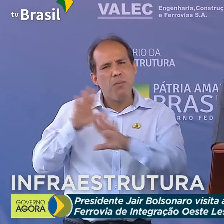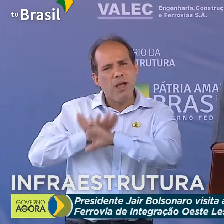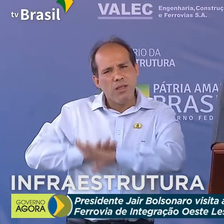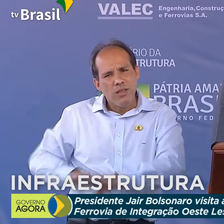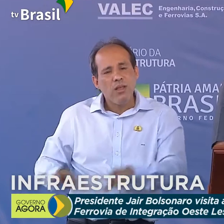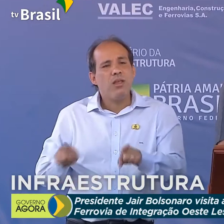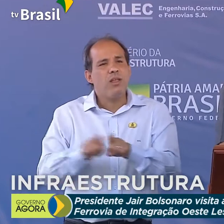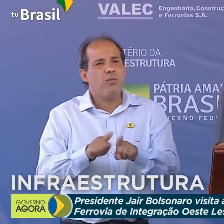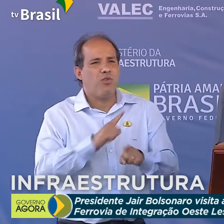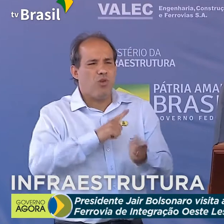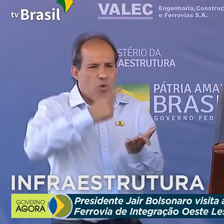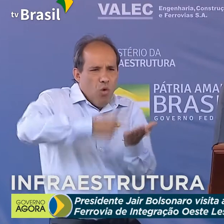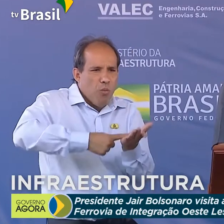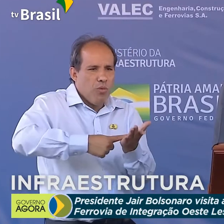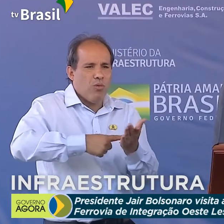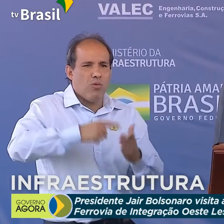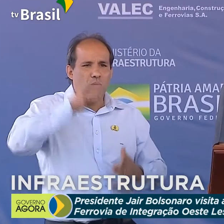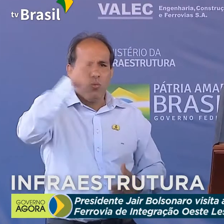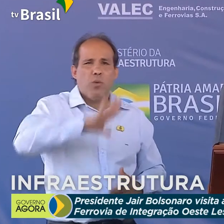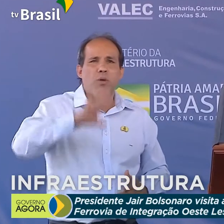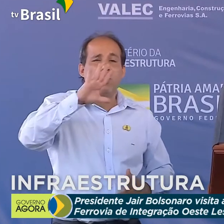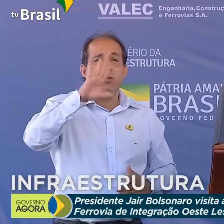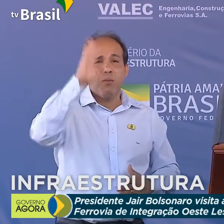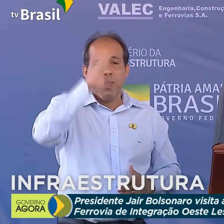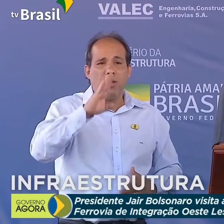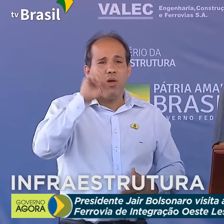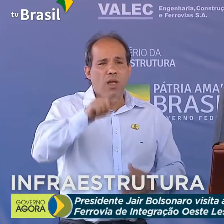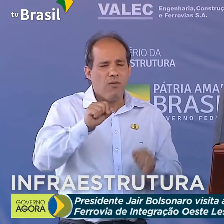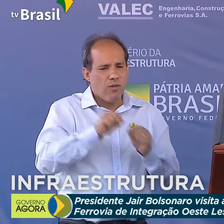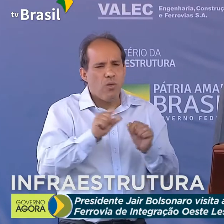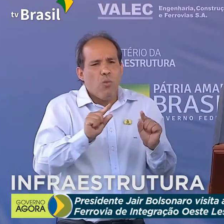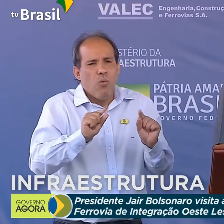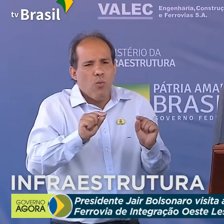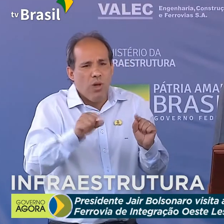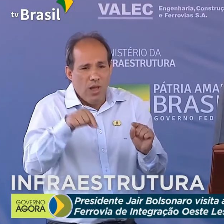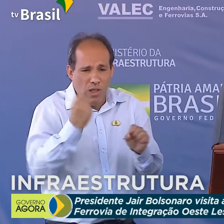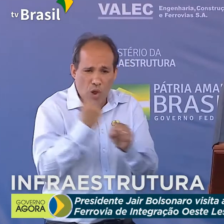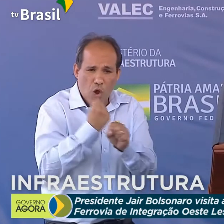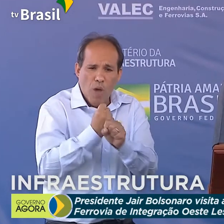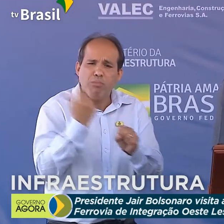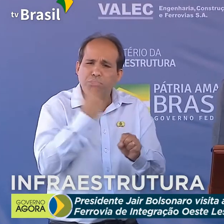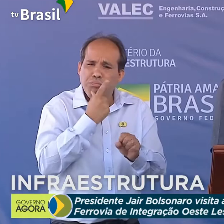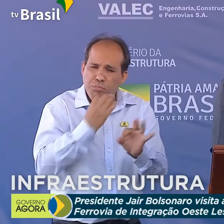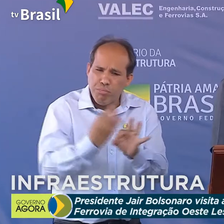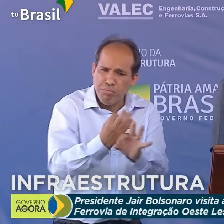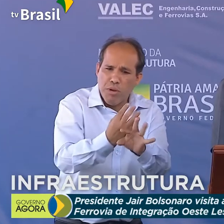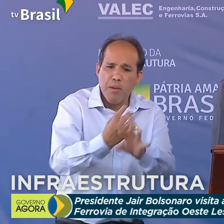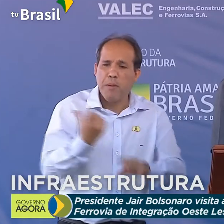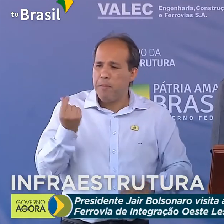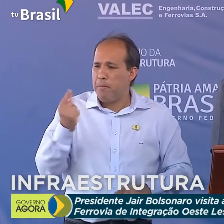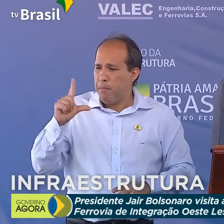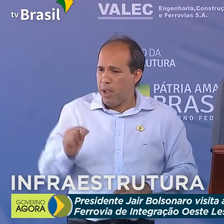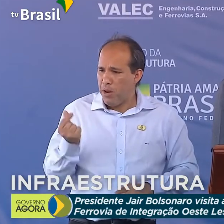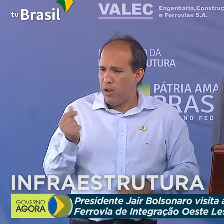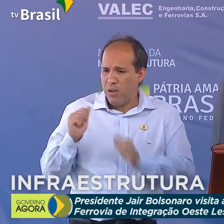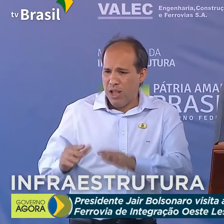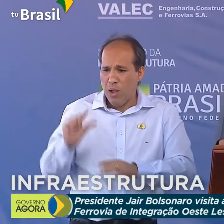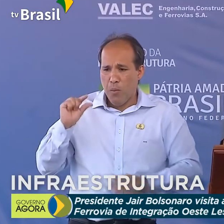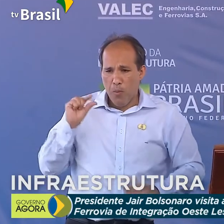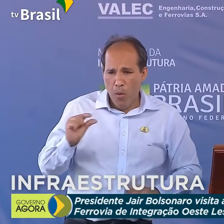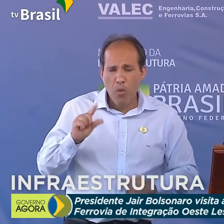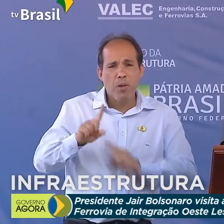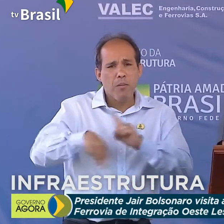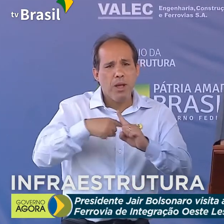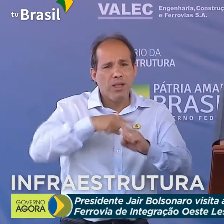grande compromisso com a nação. É fazer com que as obras aconteçam com menos recursos ou, muitas vezes, com